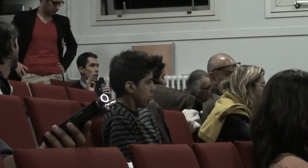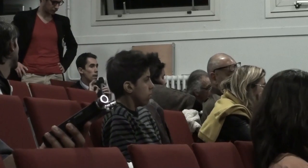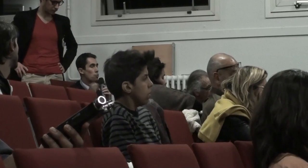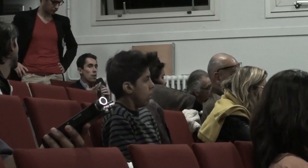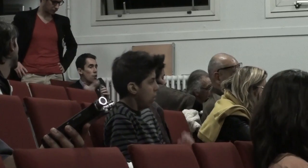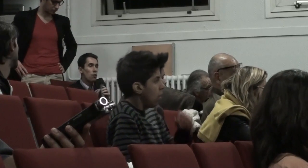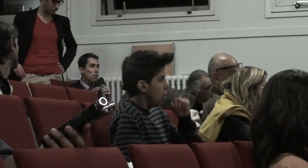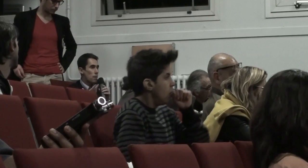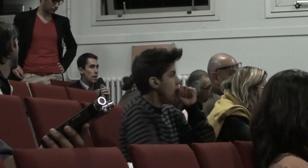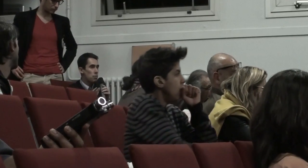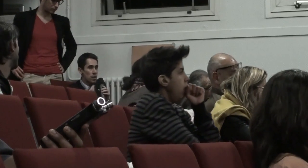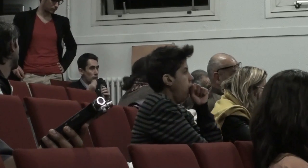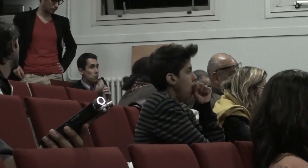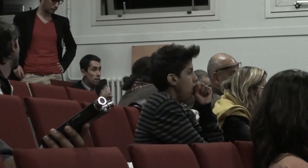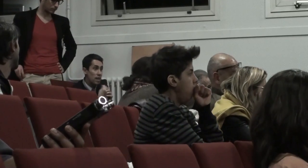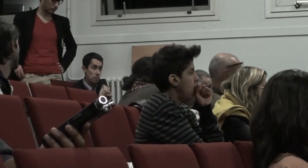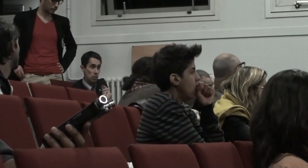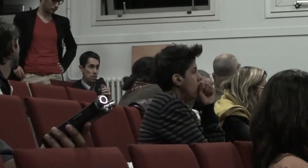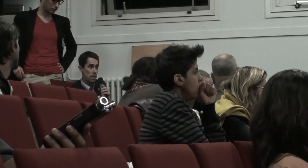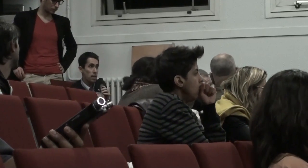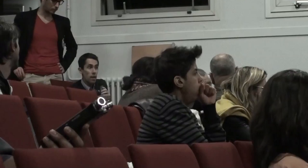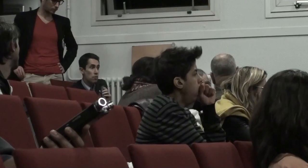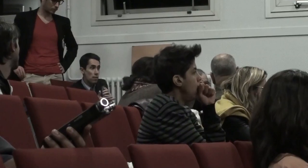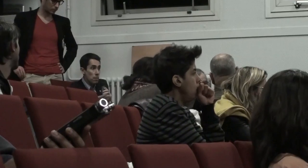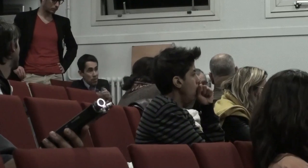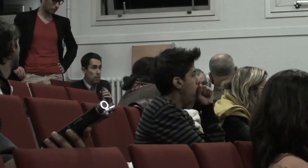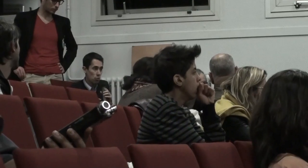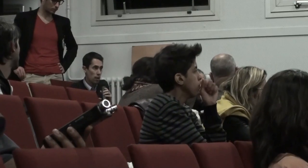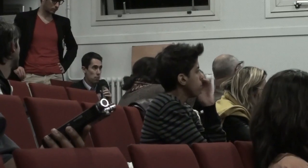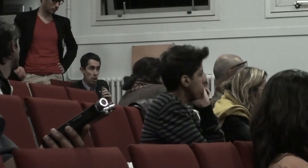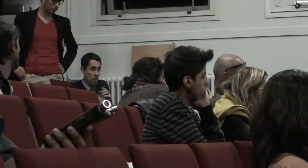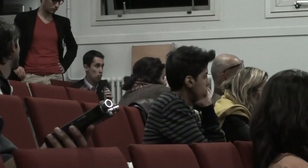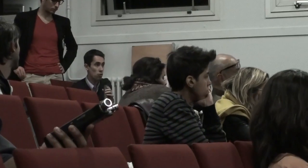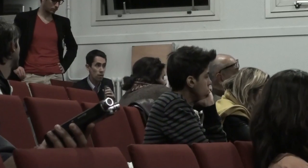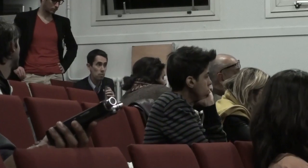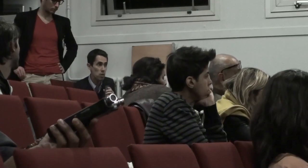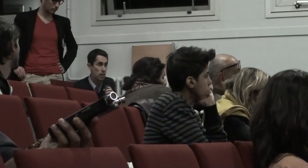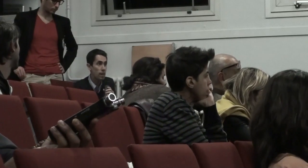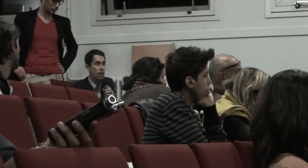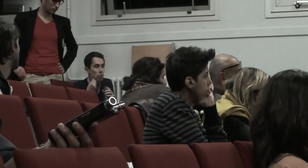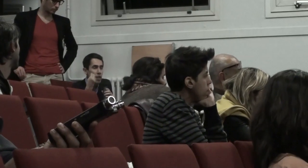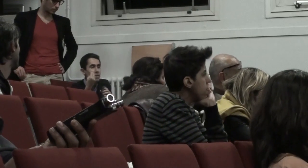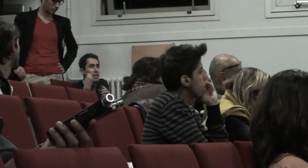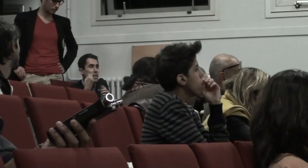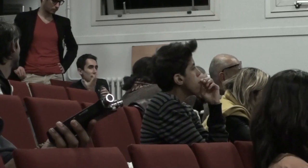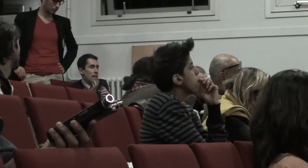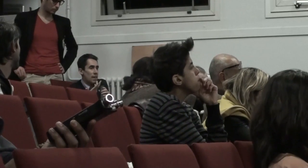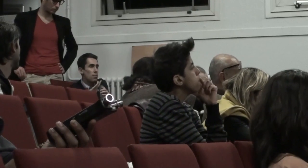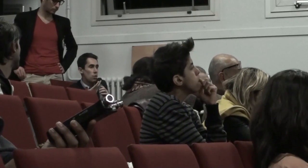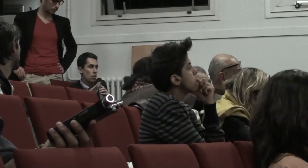et donc l'enfant après il pourrait bien vous aviez la possibilité parce'il ne'avait pas fait c'est trop tard pour moi la chance je n'entendrai plus jamais donc la situation